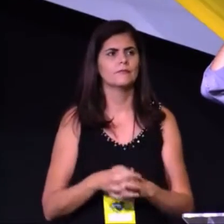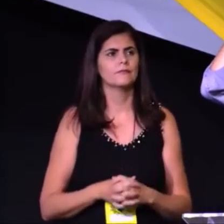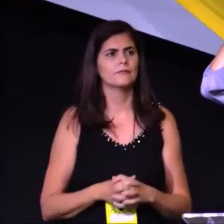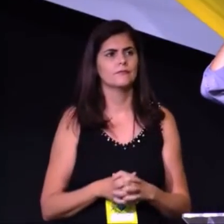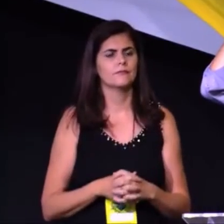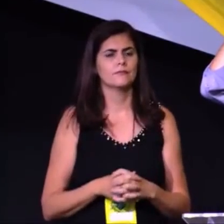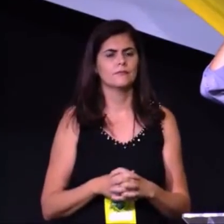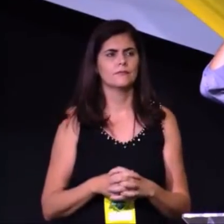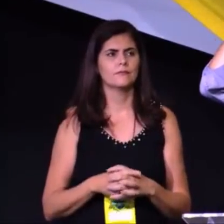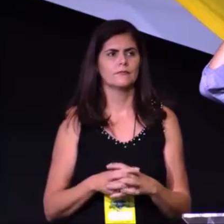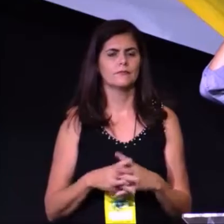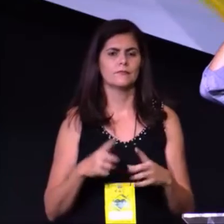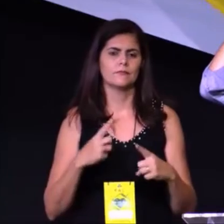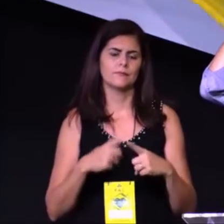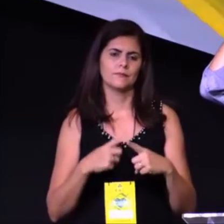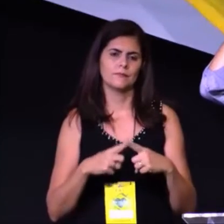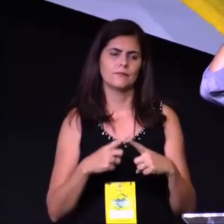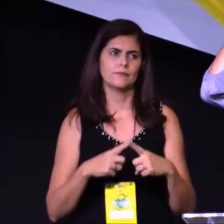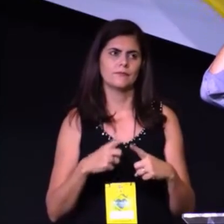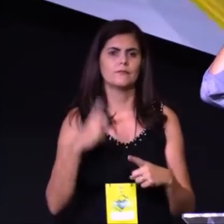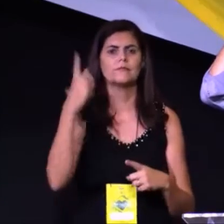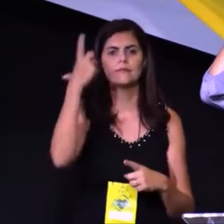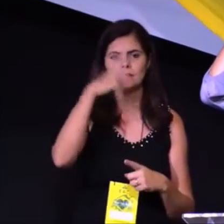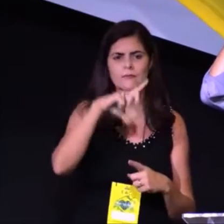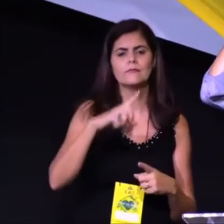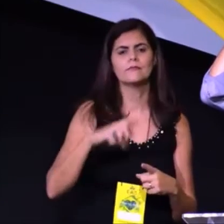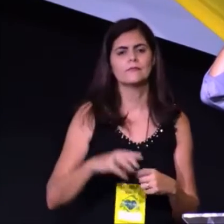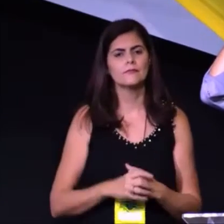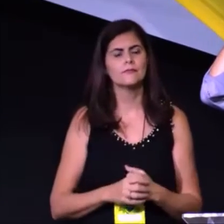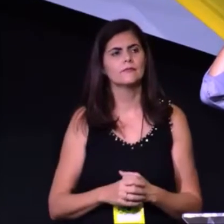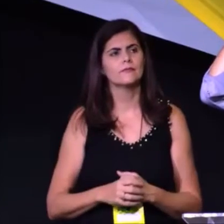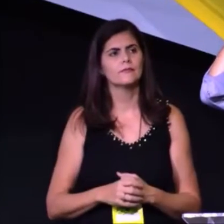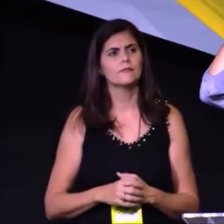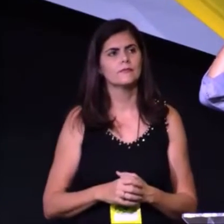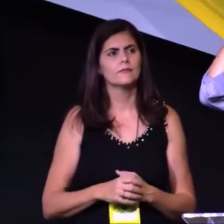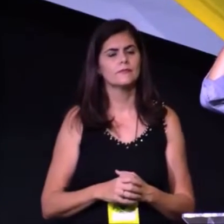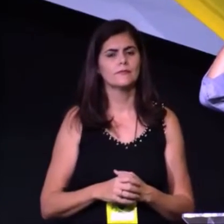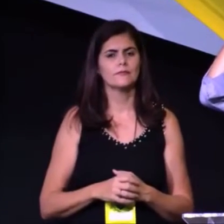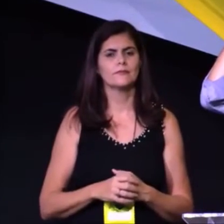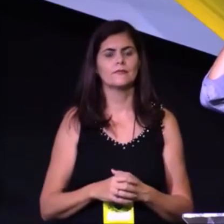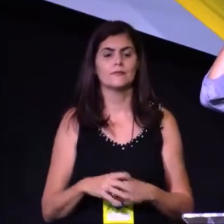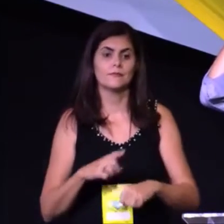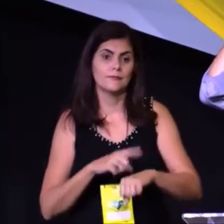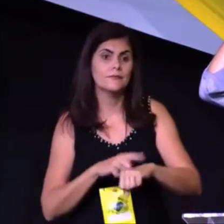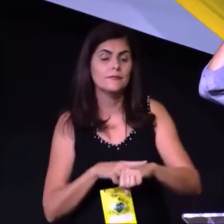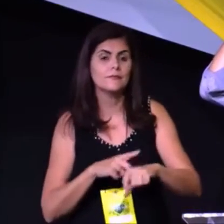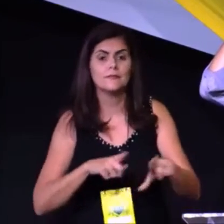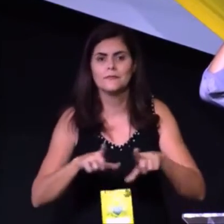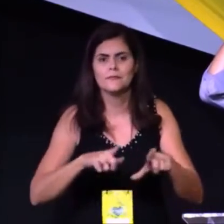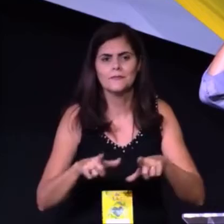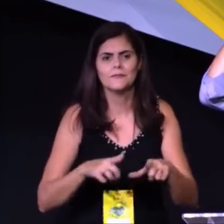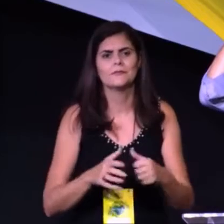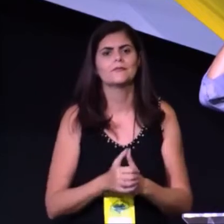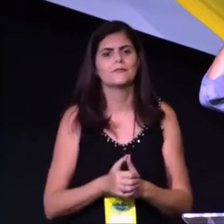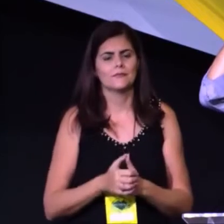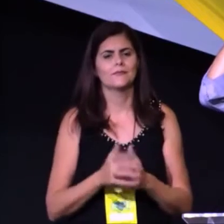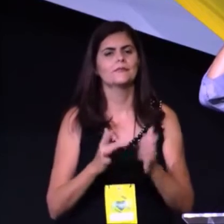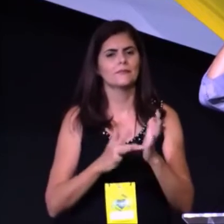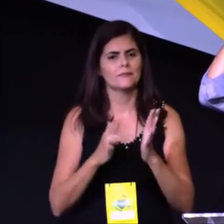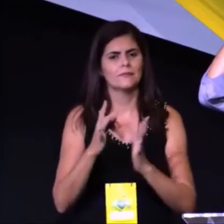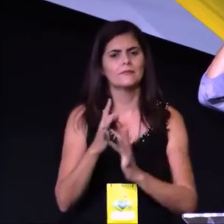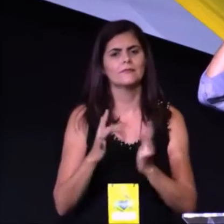a condição de trabalhadores da última hora, atentos à condição